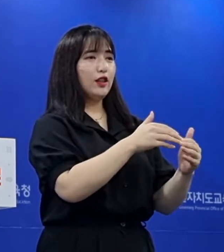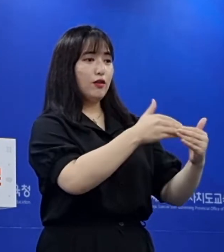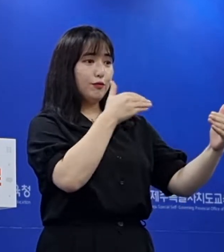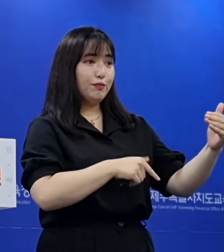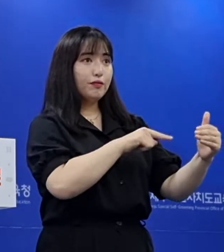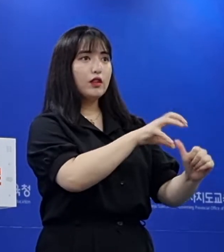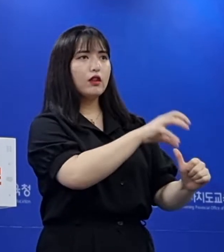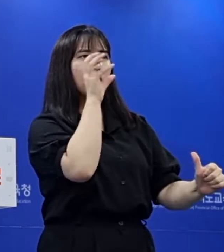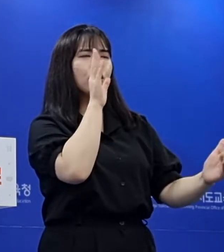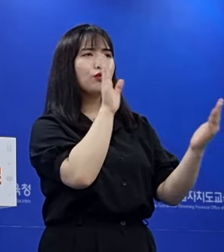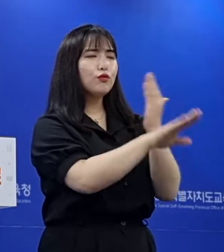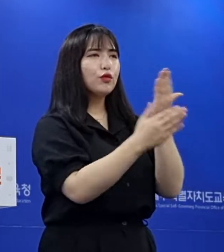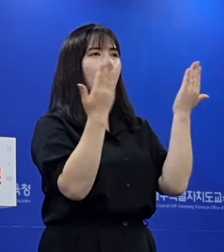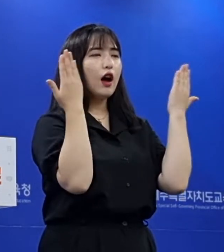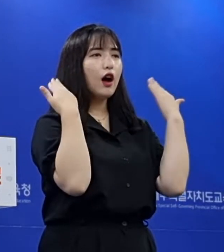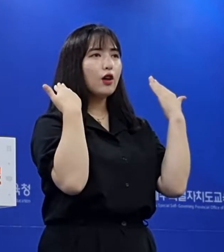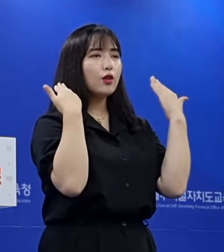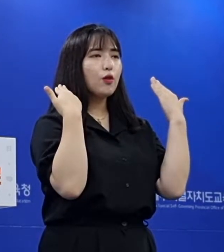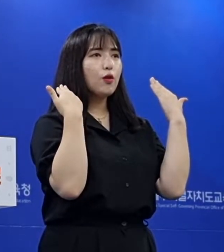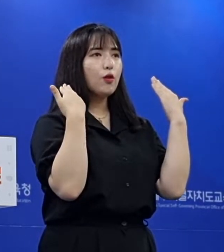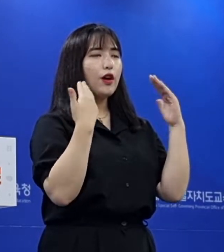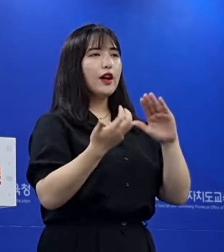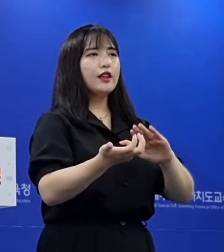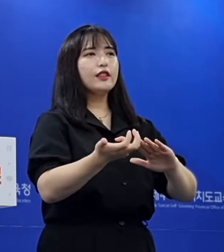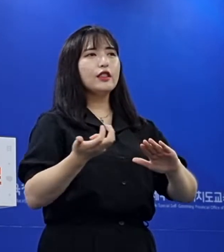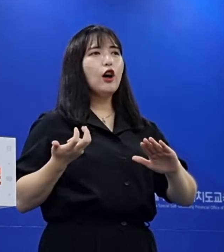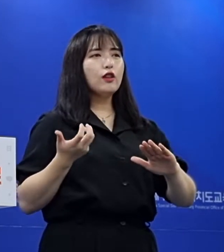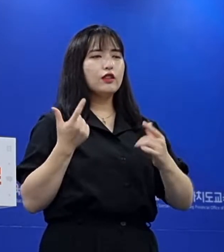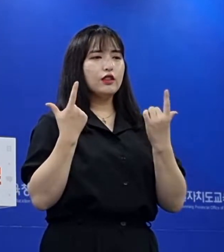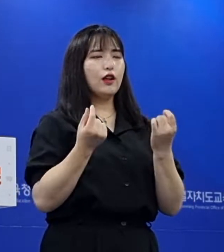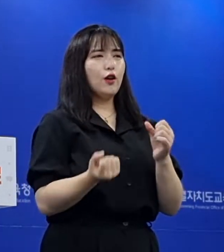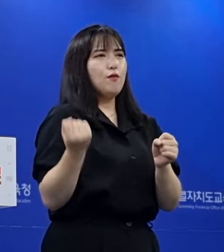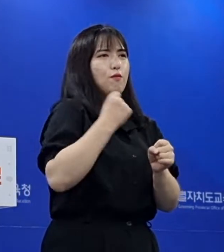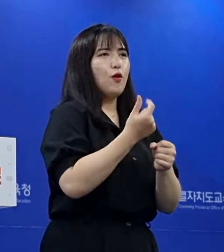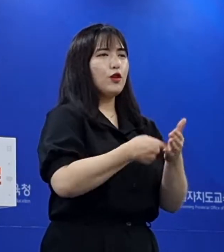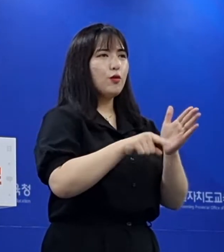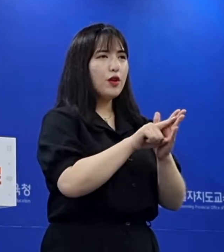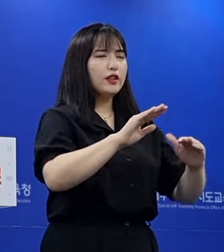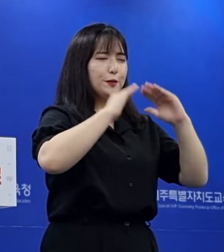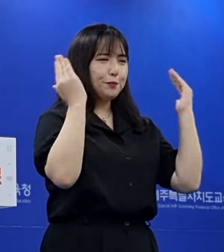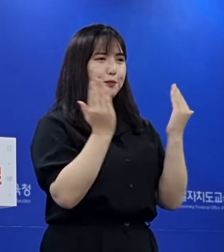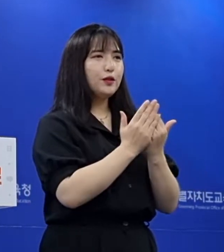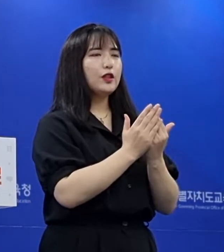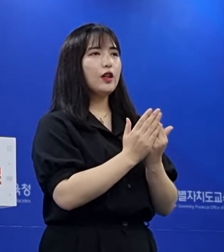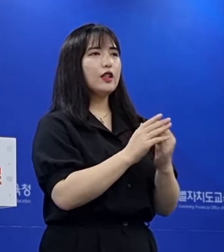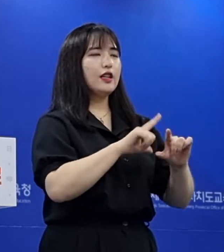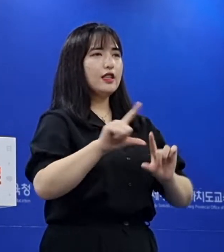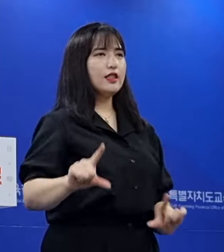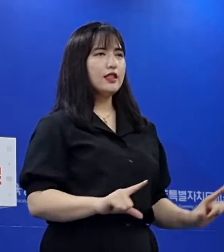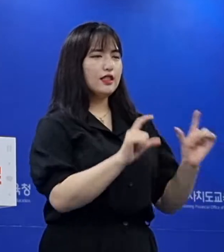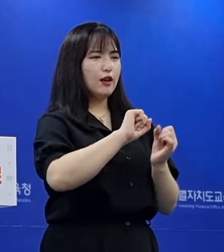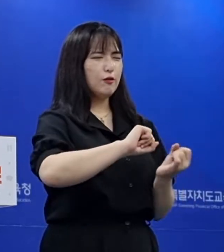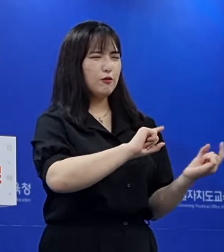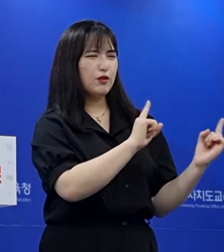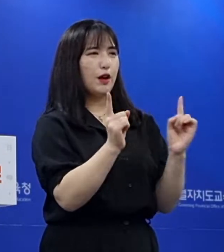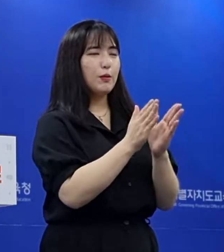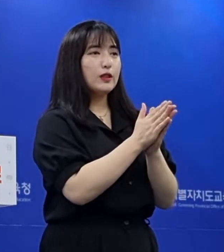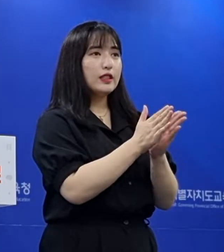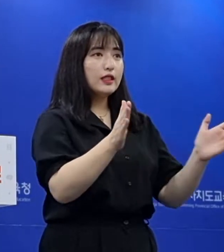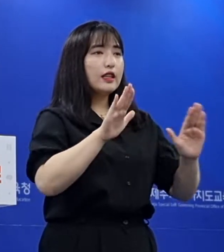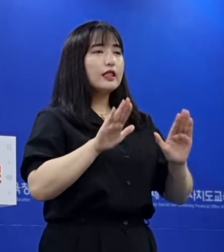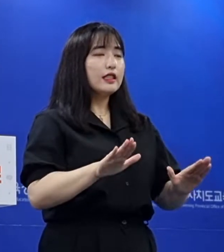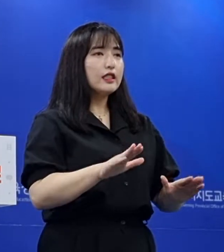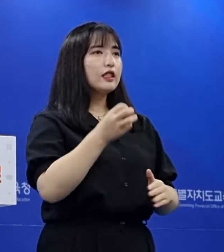학교 현장을 코로나 이전 수준으로 되돌리기 위한 온전한 일상 회복의 길로 들어선 지